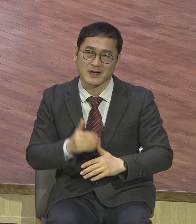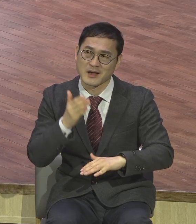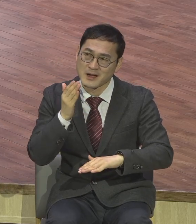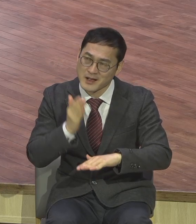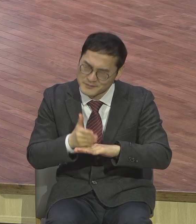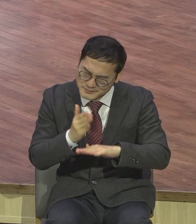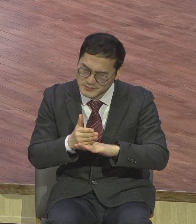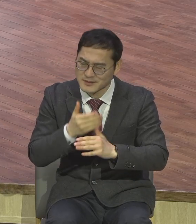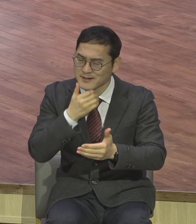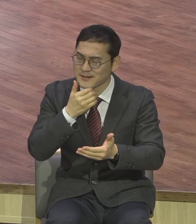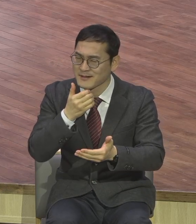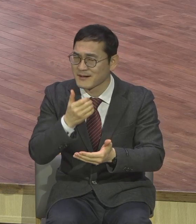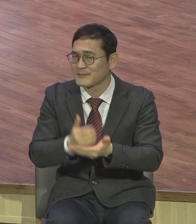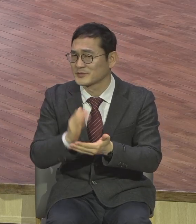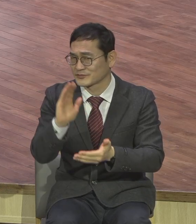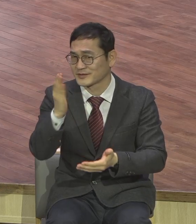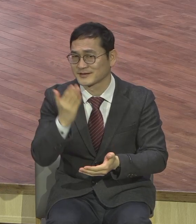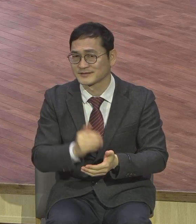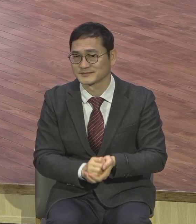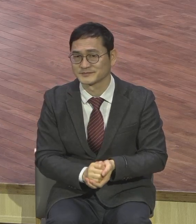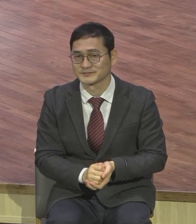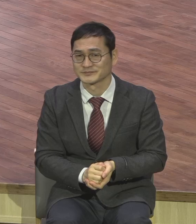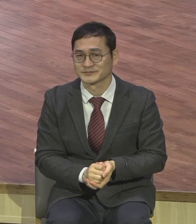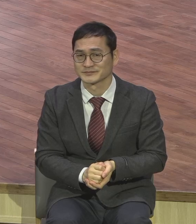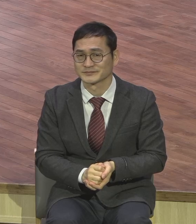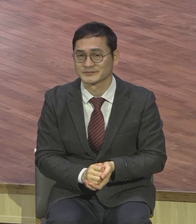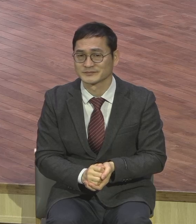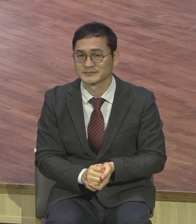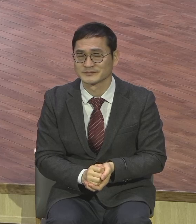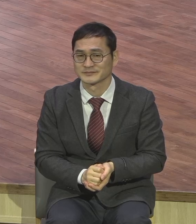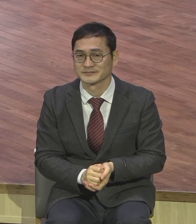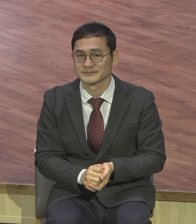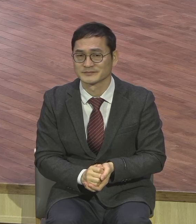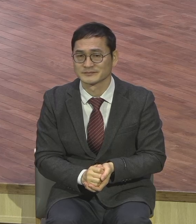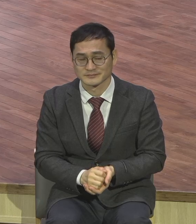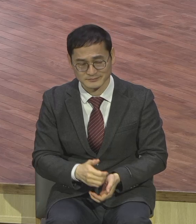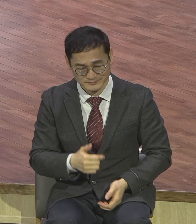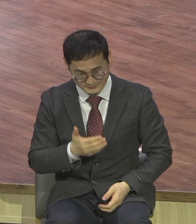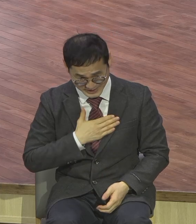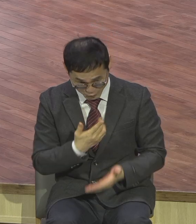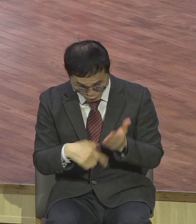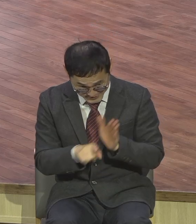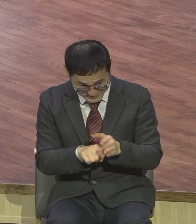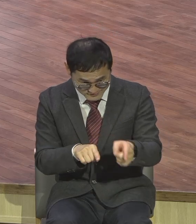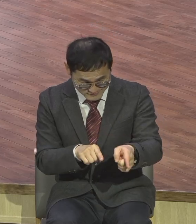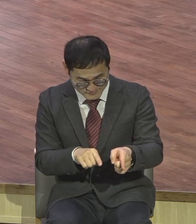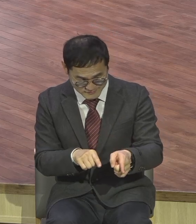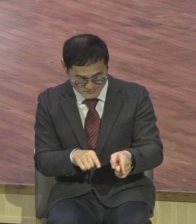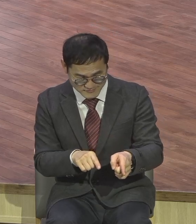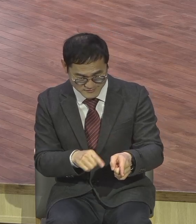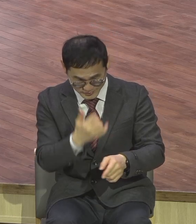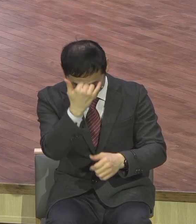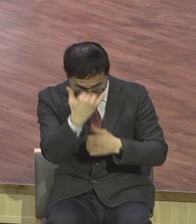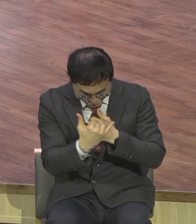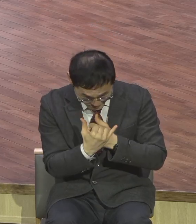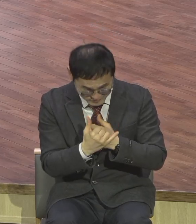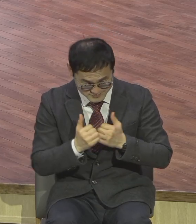우리를 위해서 상급을 상 있을 것이다 너 하나님 나라를 위해서 나를 위해서 살았기 때문에 모든 것 다 드리고